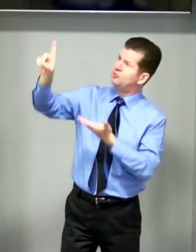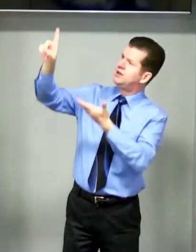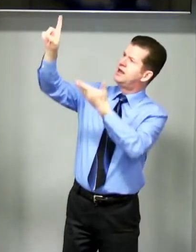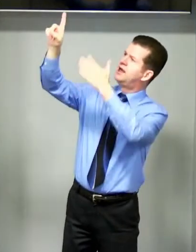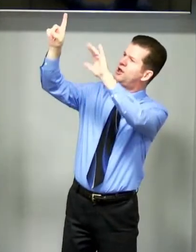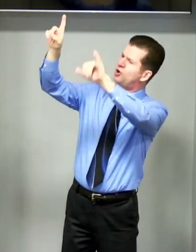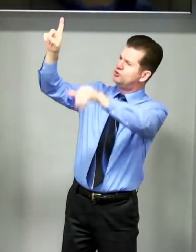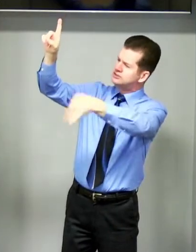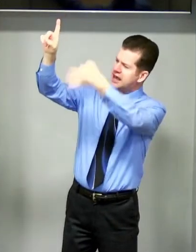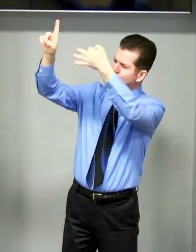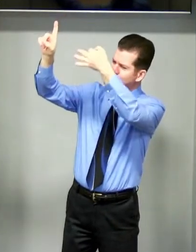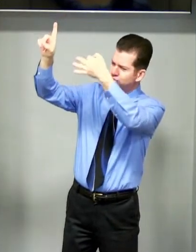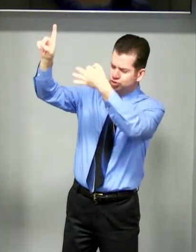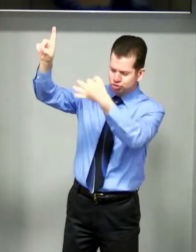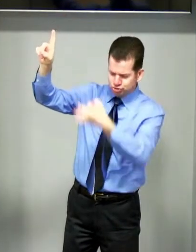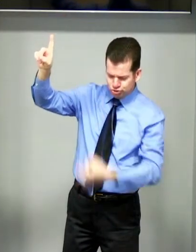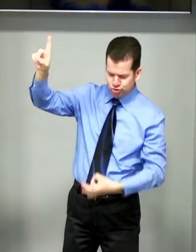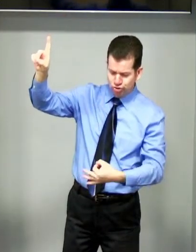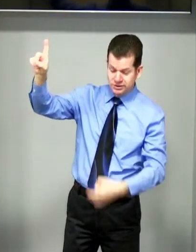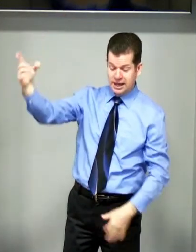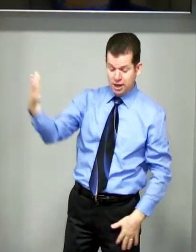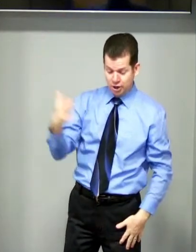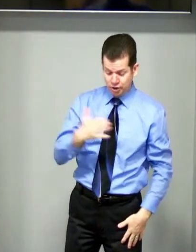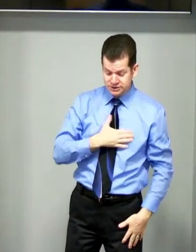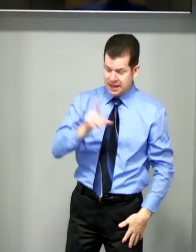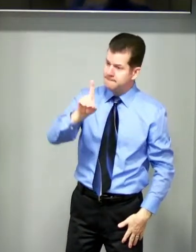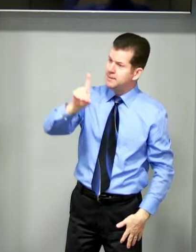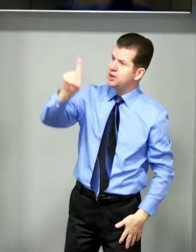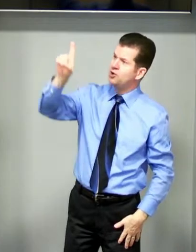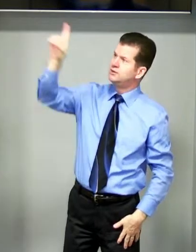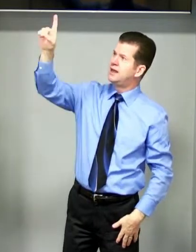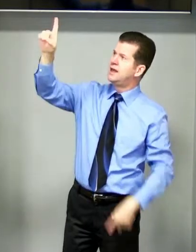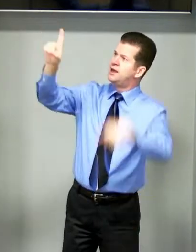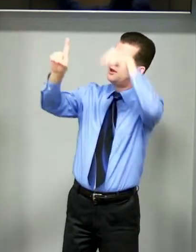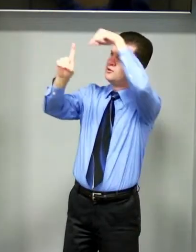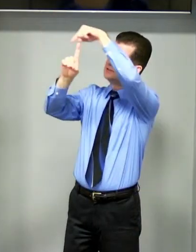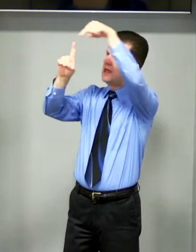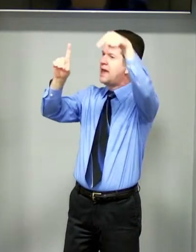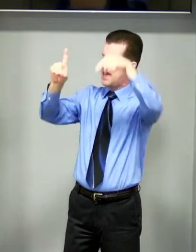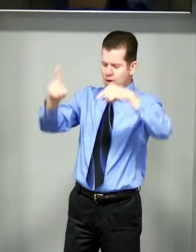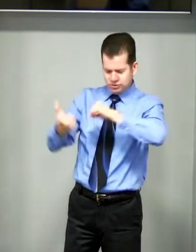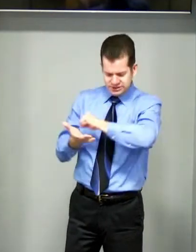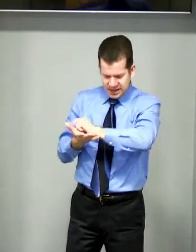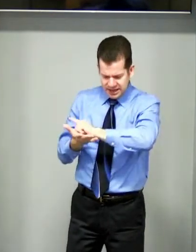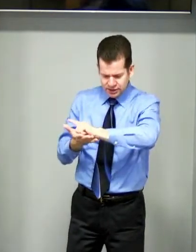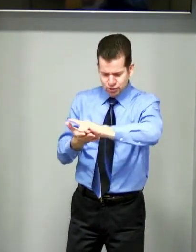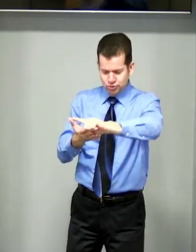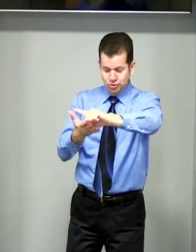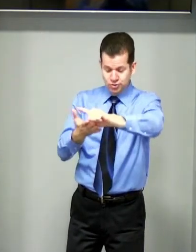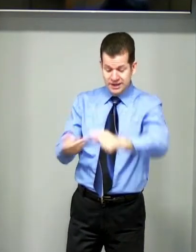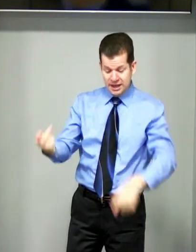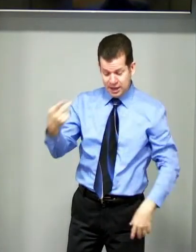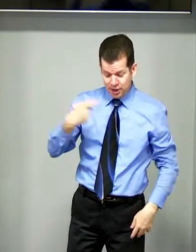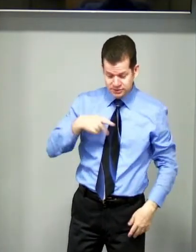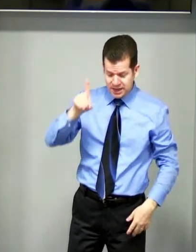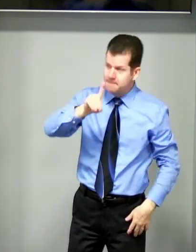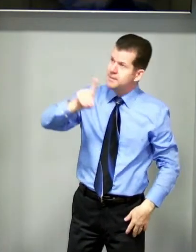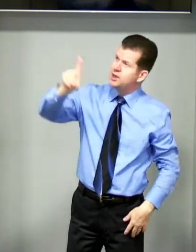Deus é o justo Deus Meu Deus é o santo Deus Meu